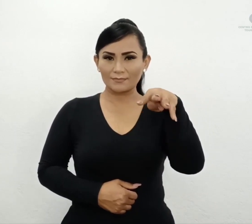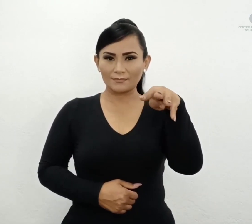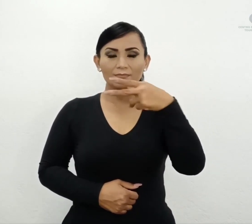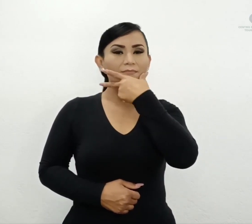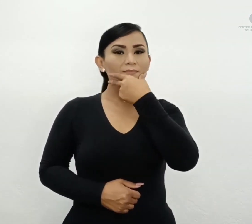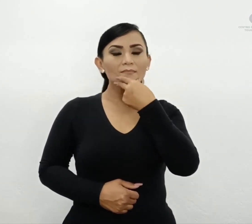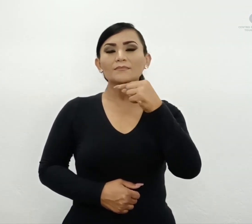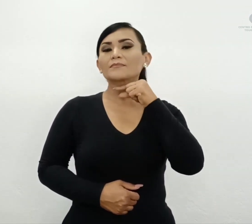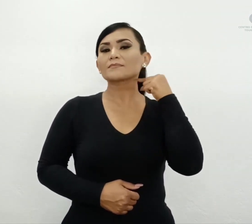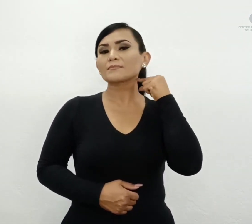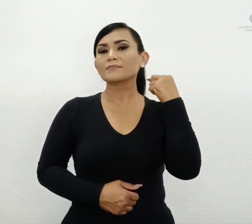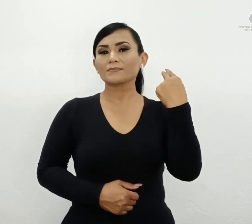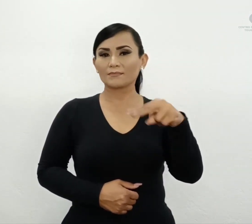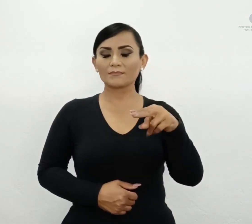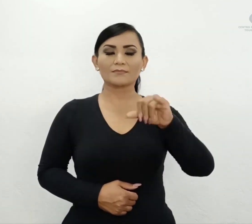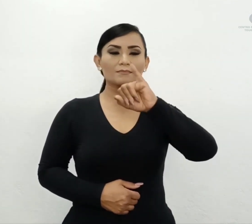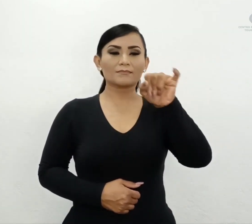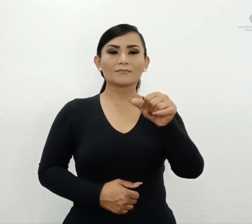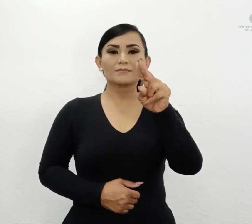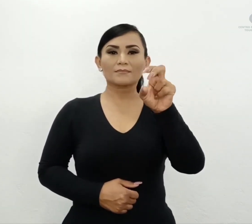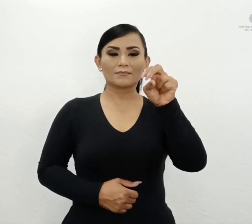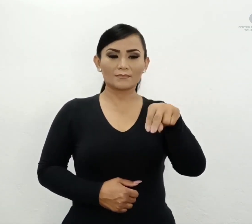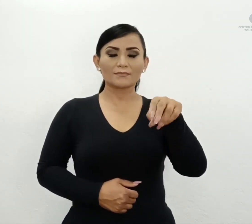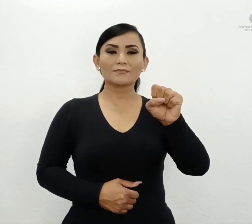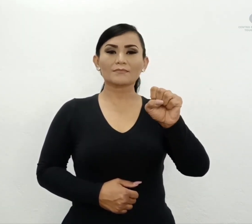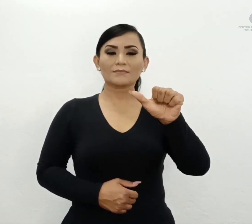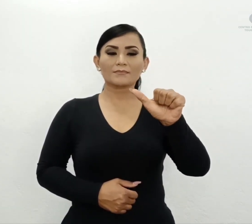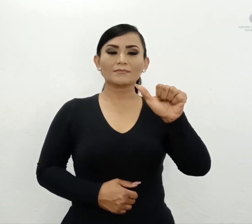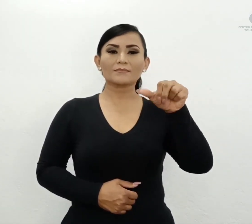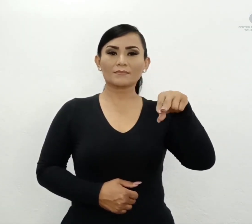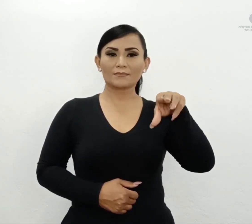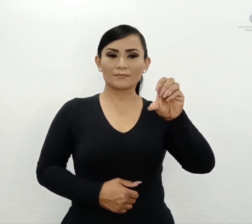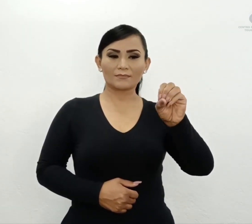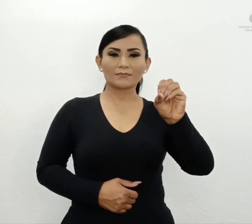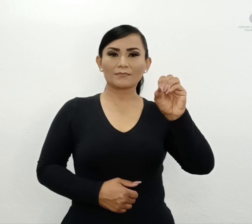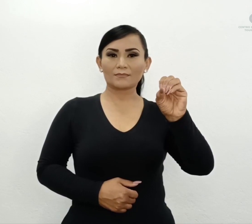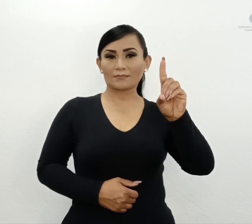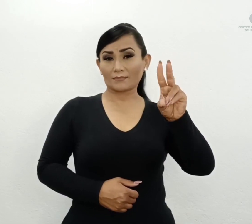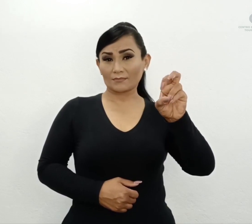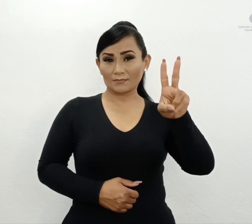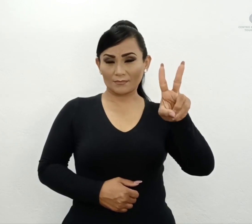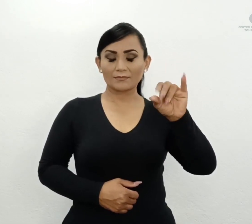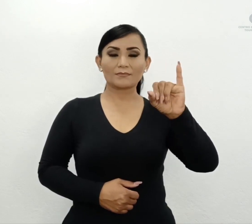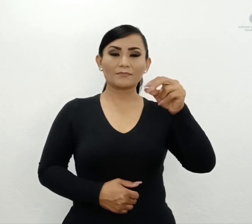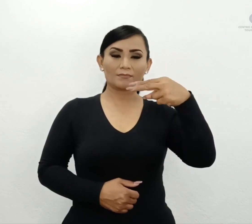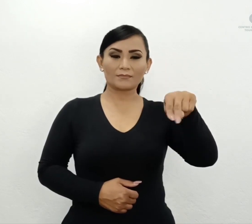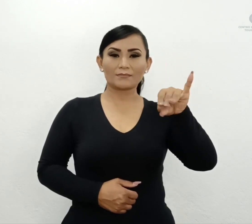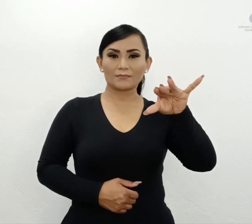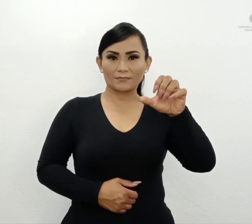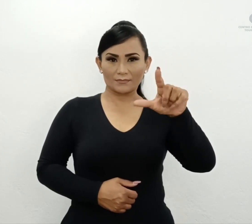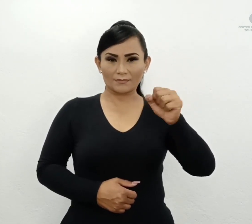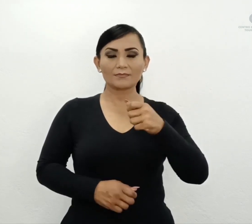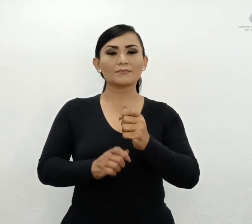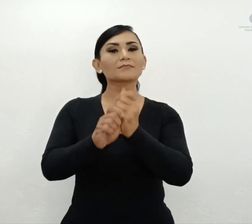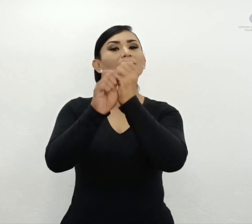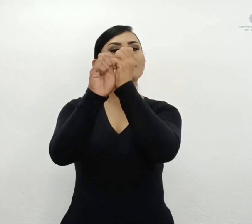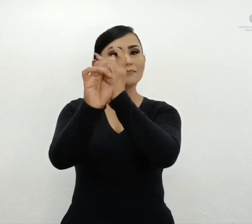por el Cardenal Juan Sandoval Íñiguez y fue inaugurada por el exgobernador del estado,